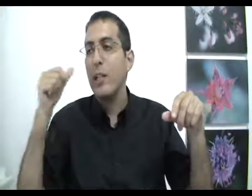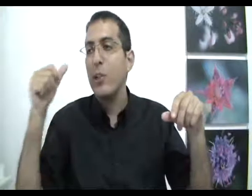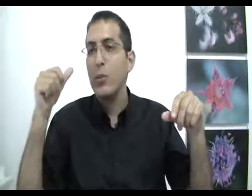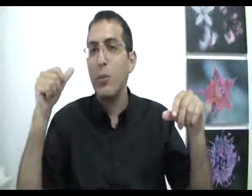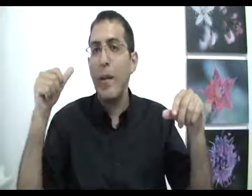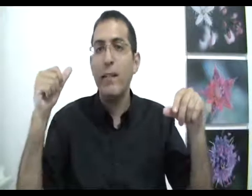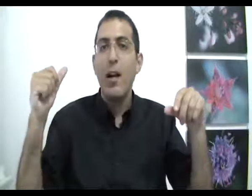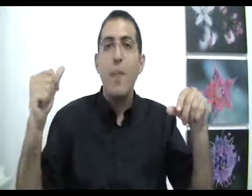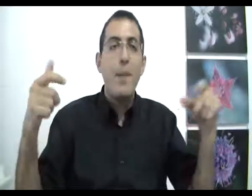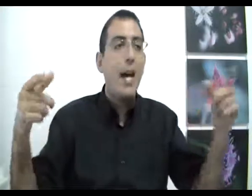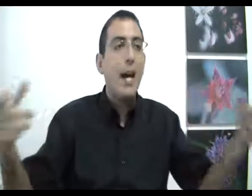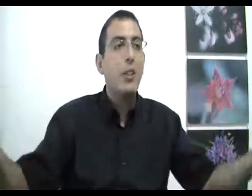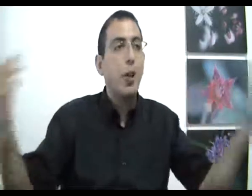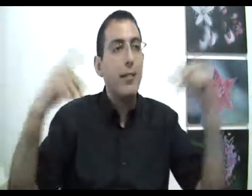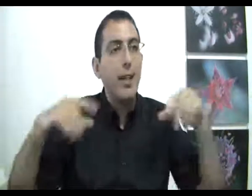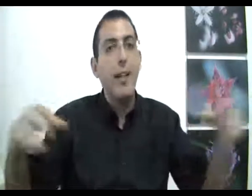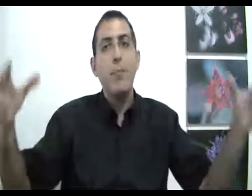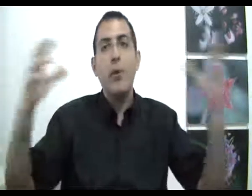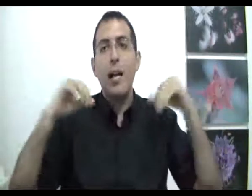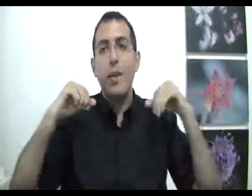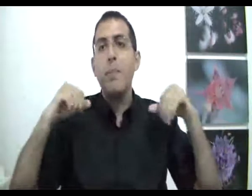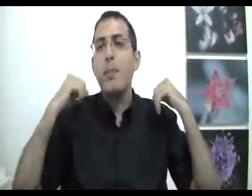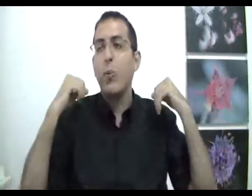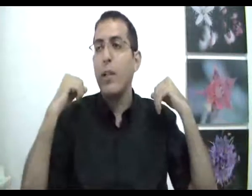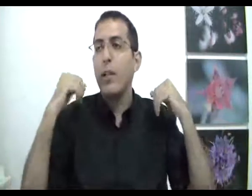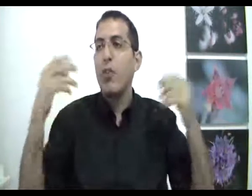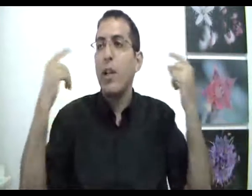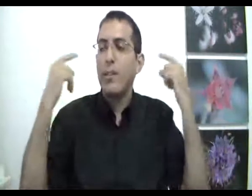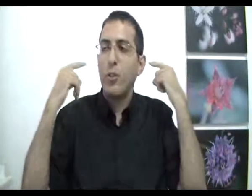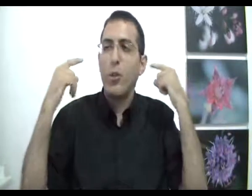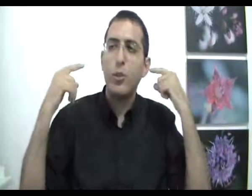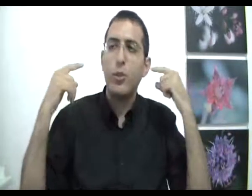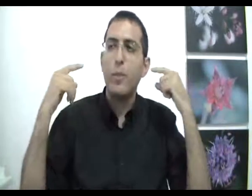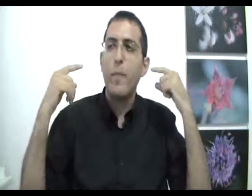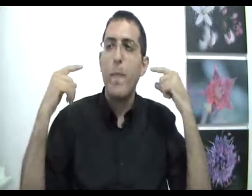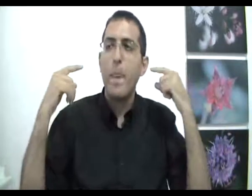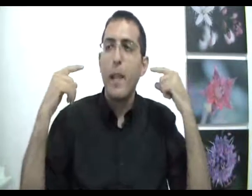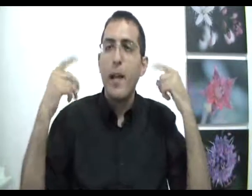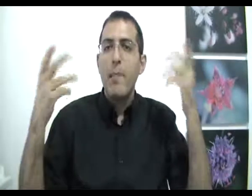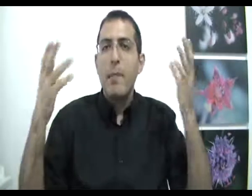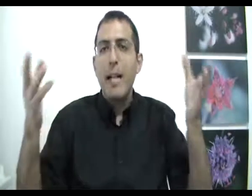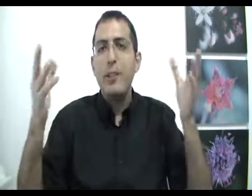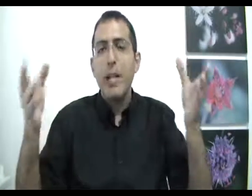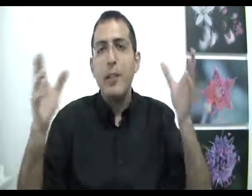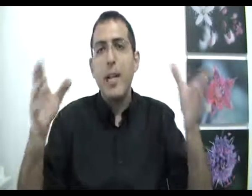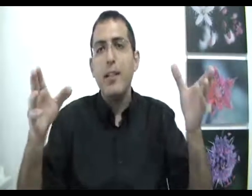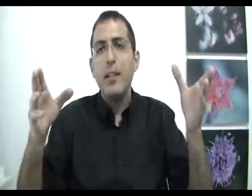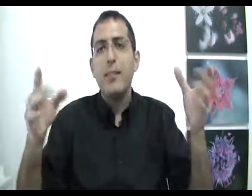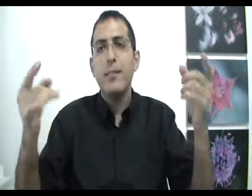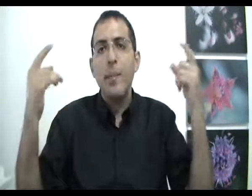הראשון? זאת אומרת, מאחר שכל התהליכים בעולם הם ביטוי של רצון כלשהו, במילא השאלה אני שאלתי, זה מה